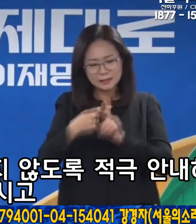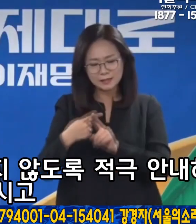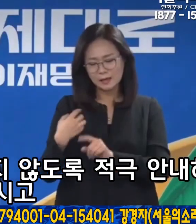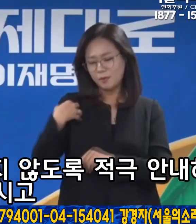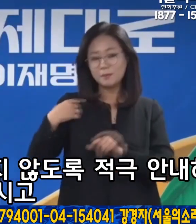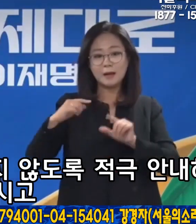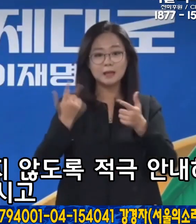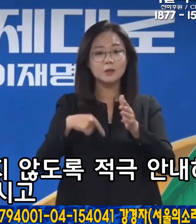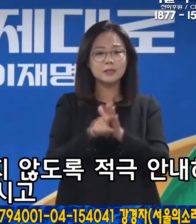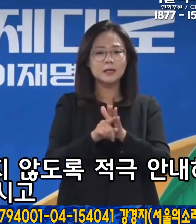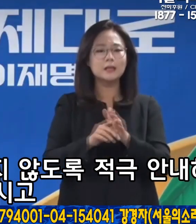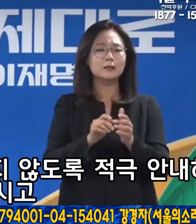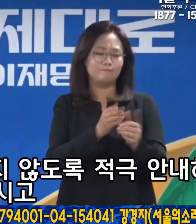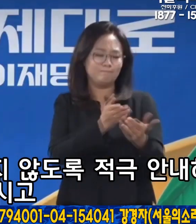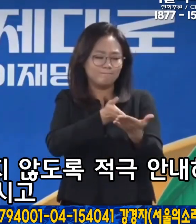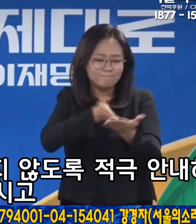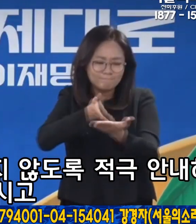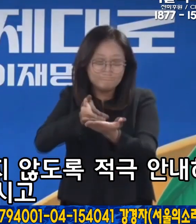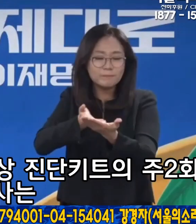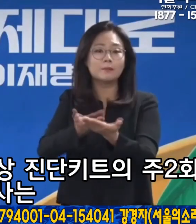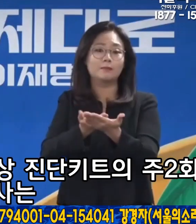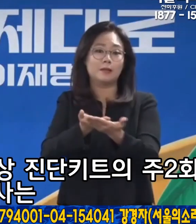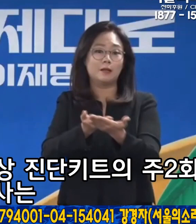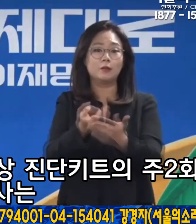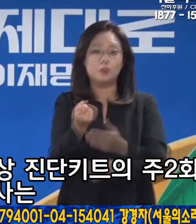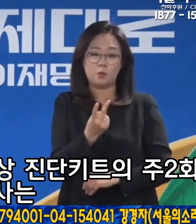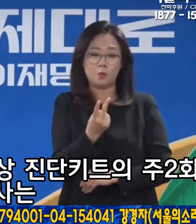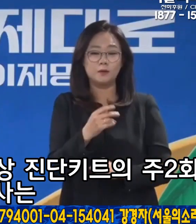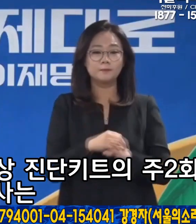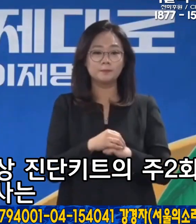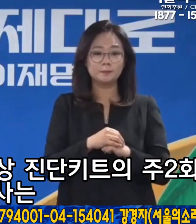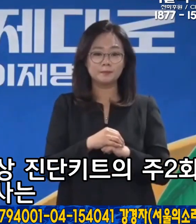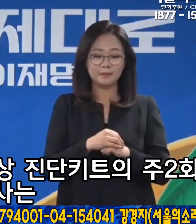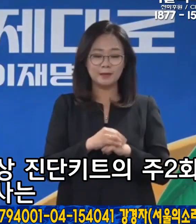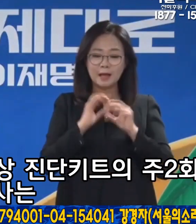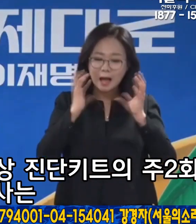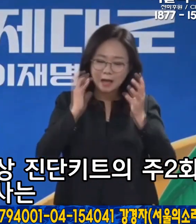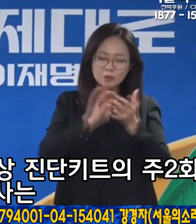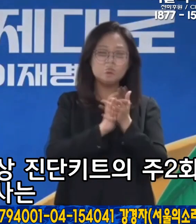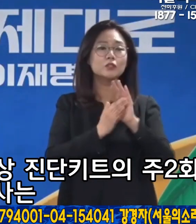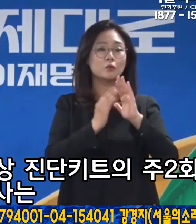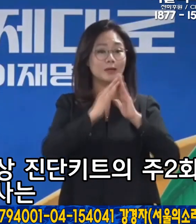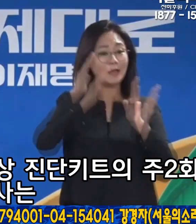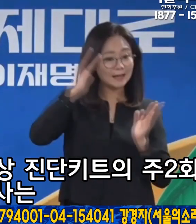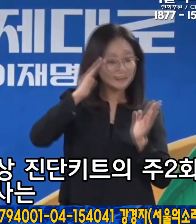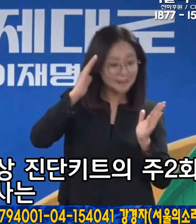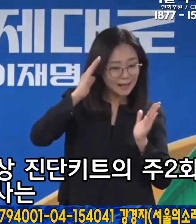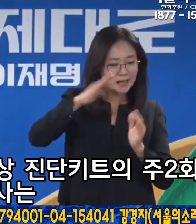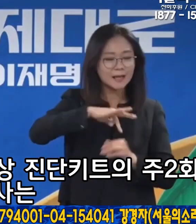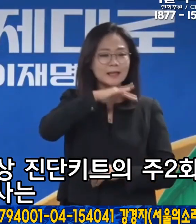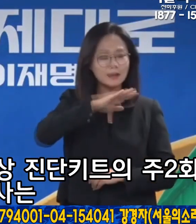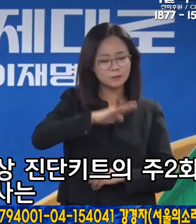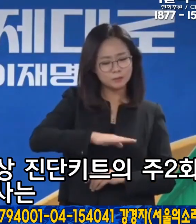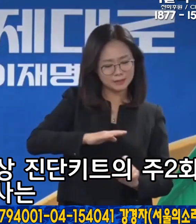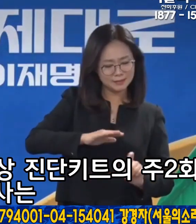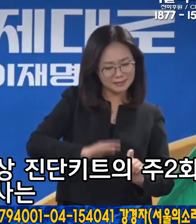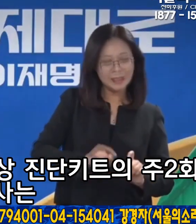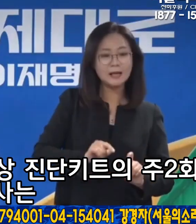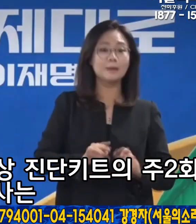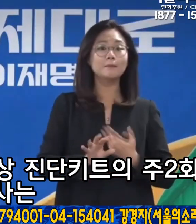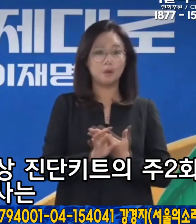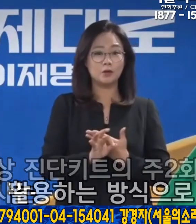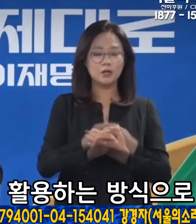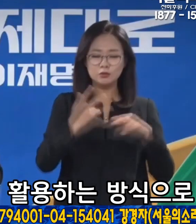의무화가 되지 않도록 적극 안내해 주시고 특히 유초등학생 대상 진단키트에 주 2회